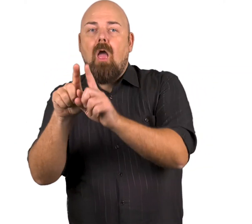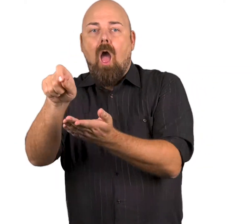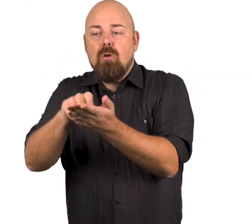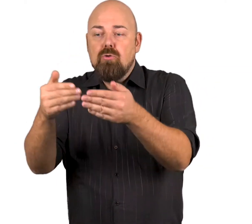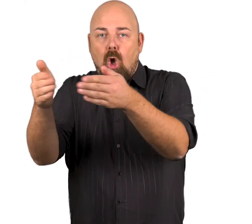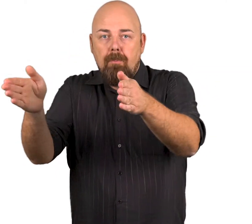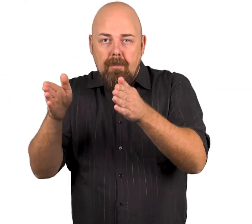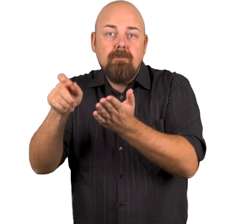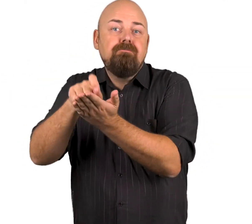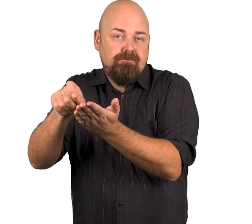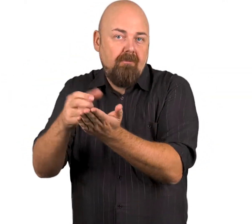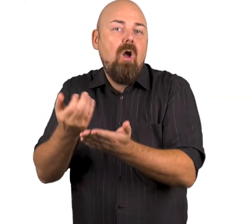täyttämään äänestyslippua.